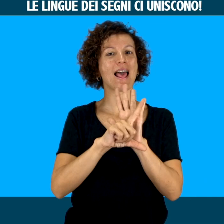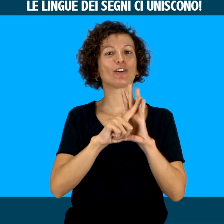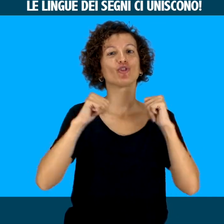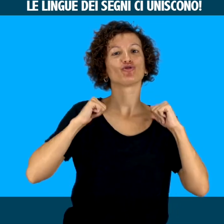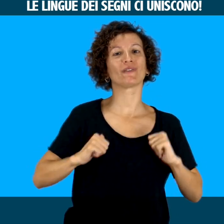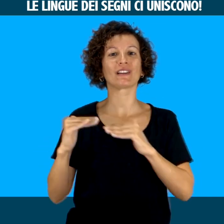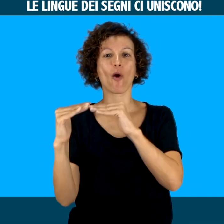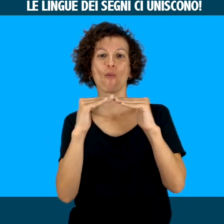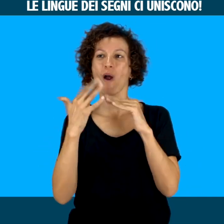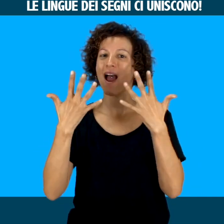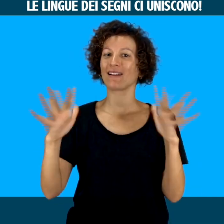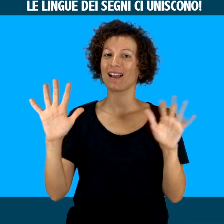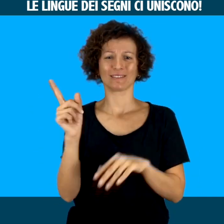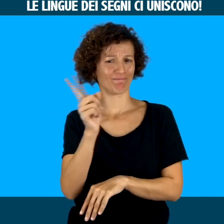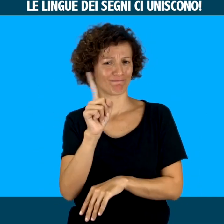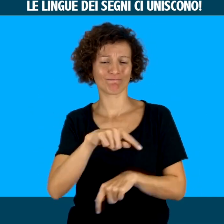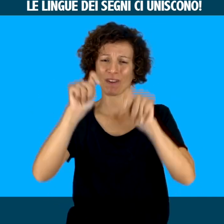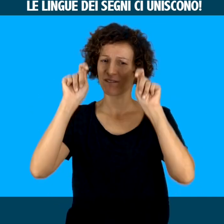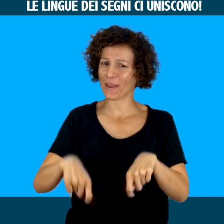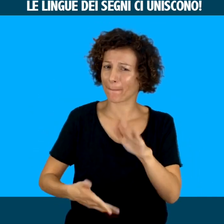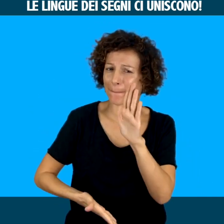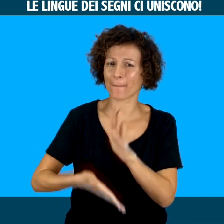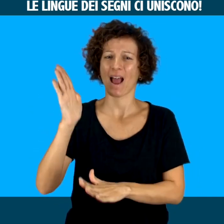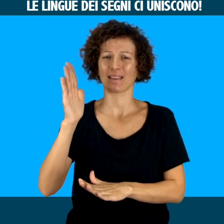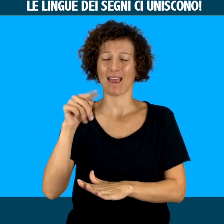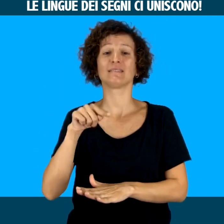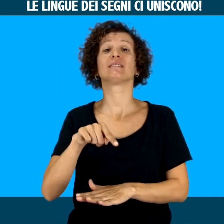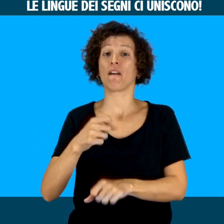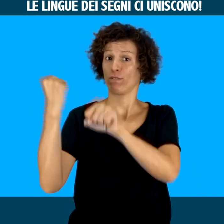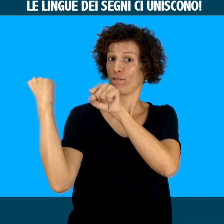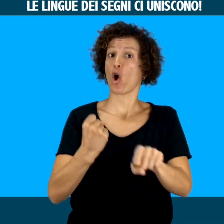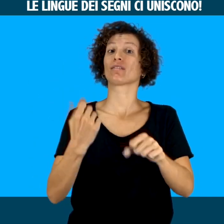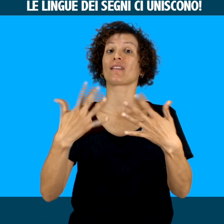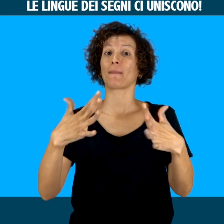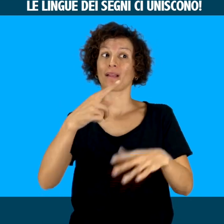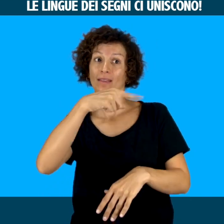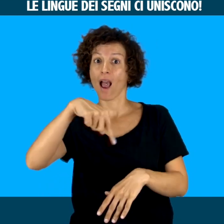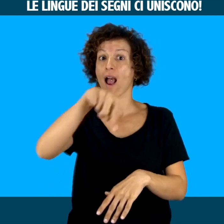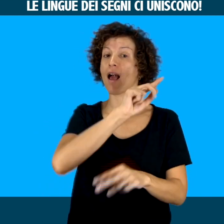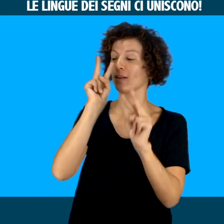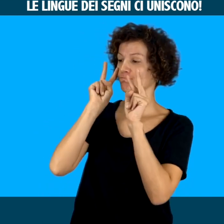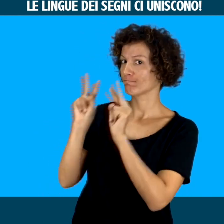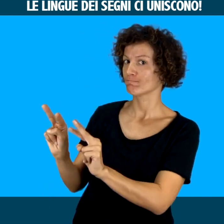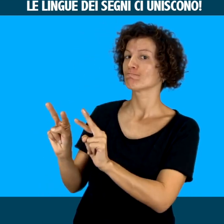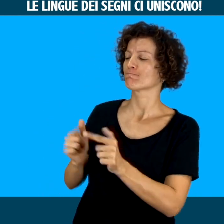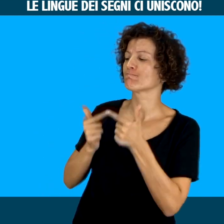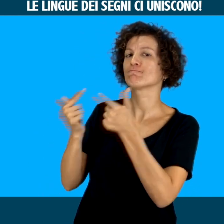italiana da parte dello Stato. Questa legge di civiltà e uguaglianza non è stata un punto di arrivo, ma una